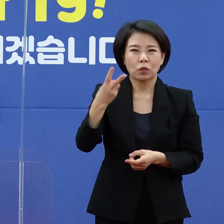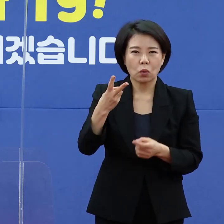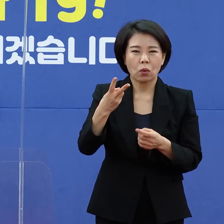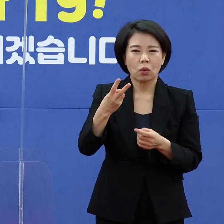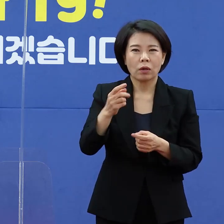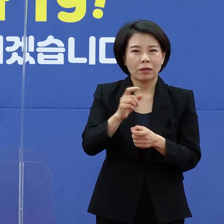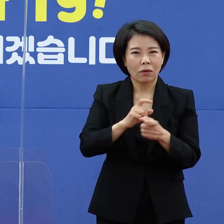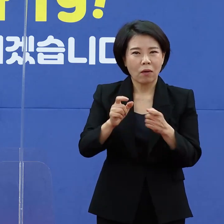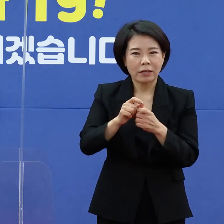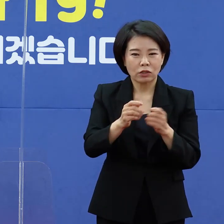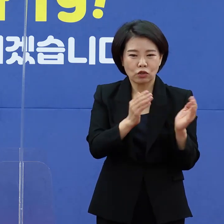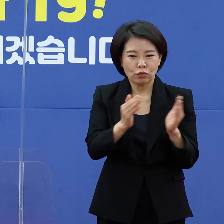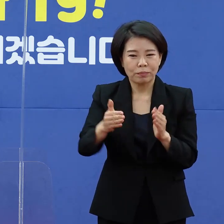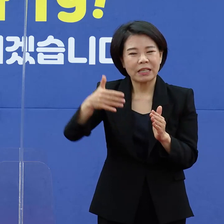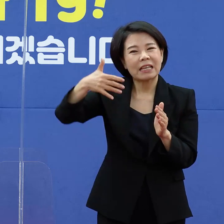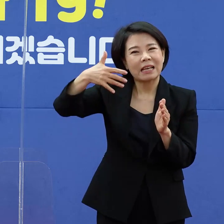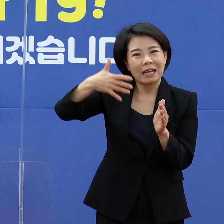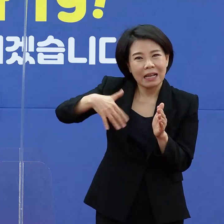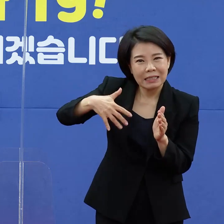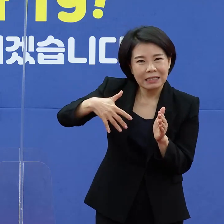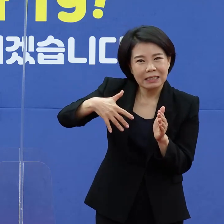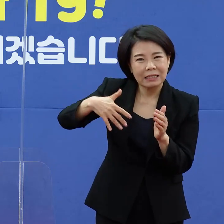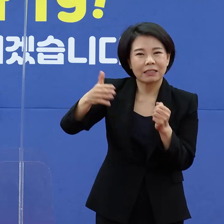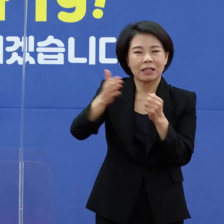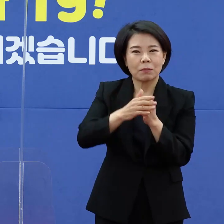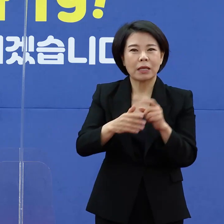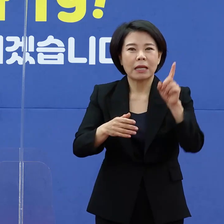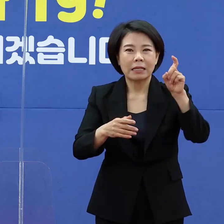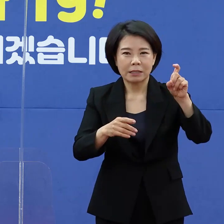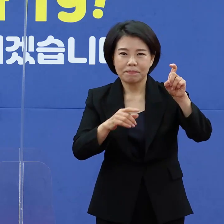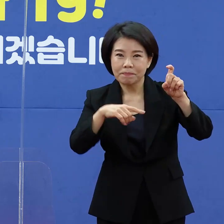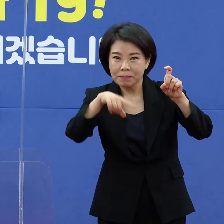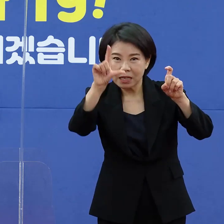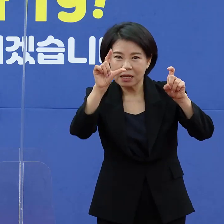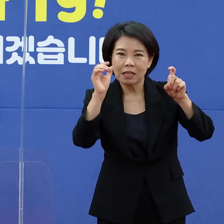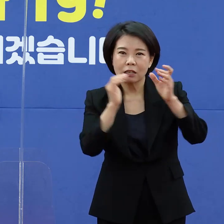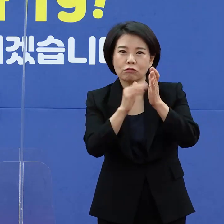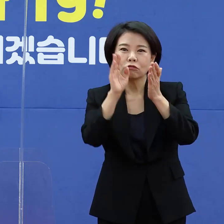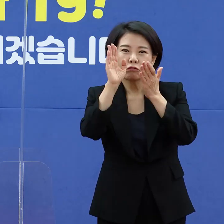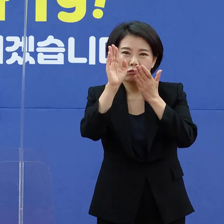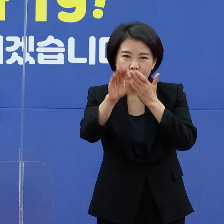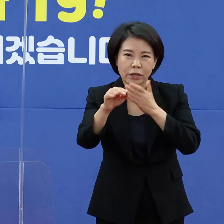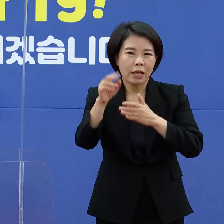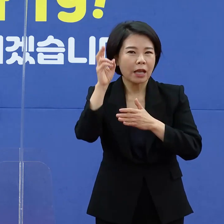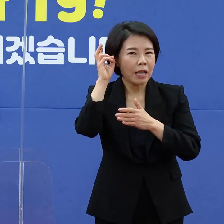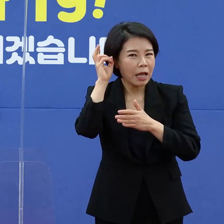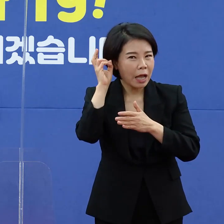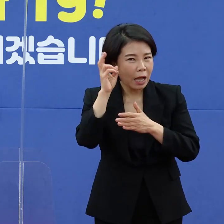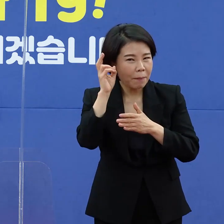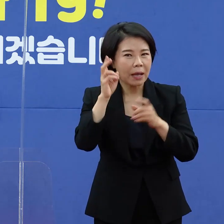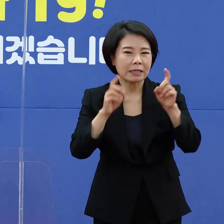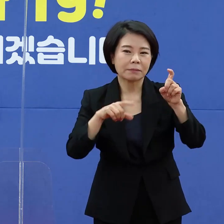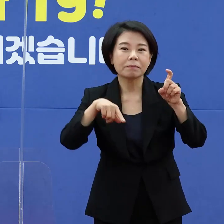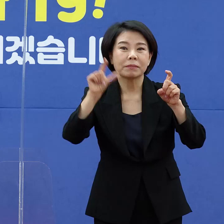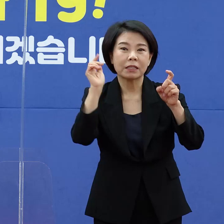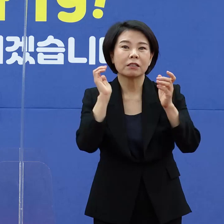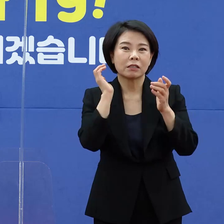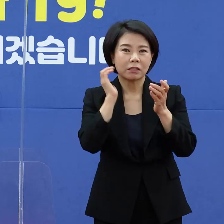측면이 있기 때문에 10일 이후에 저희들 예상은 10일 이후부터